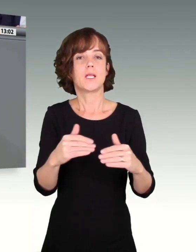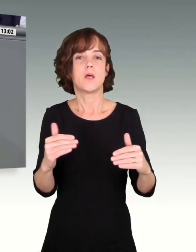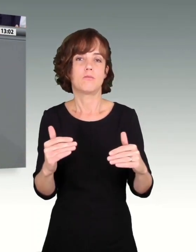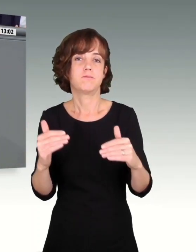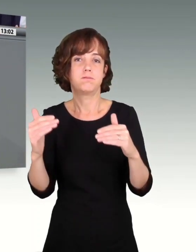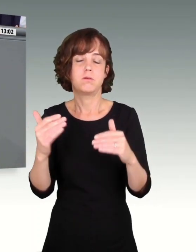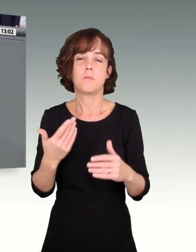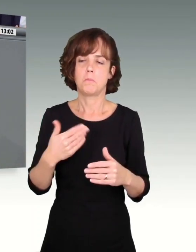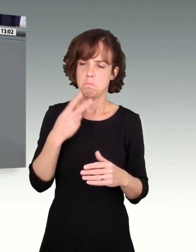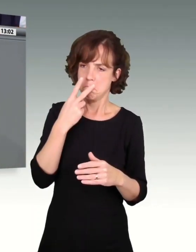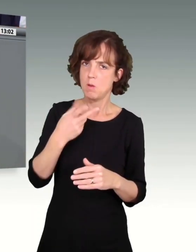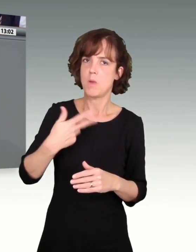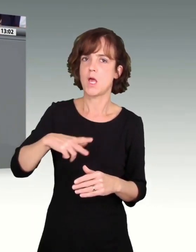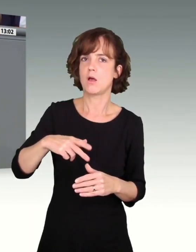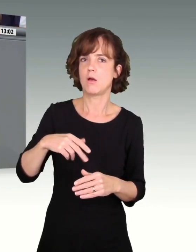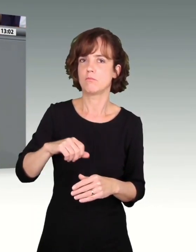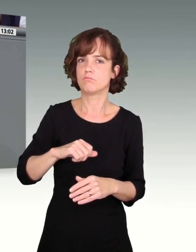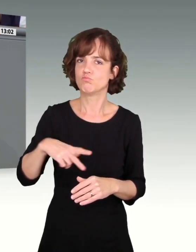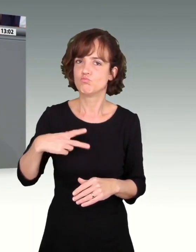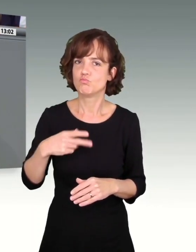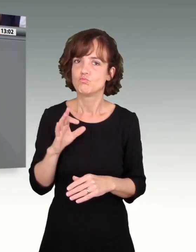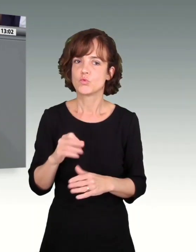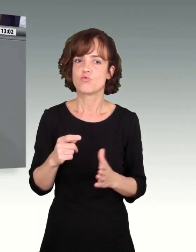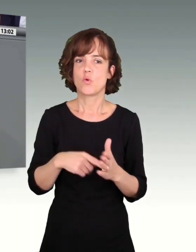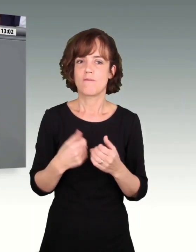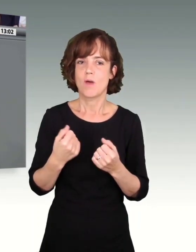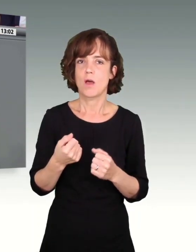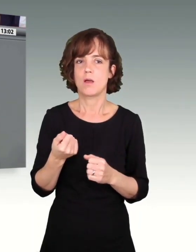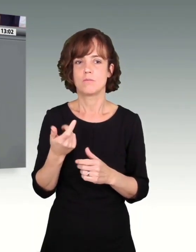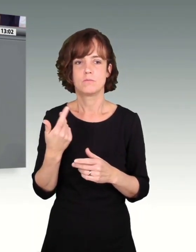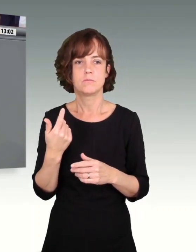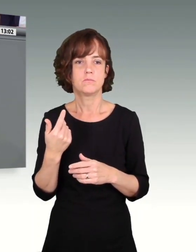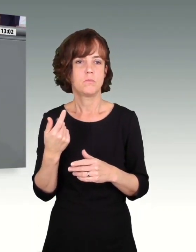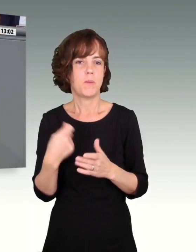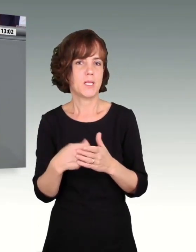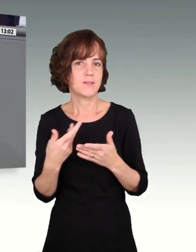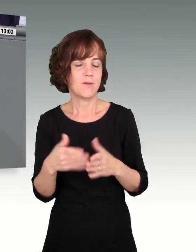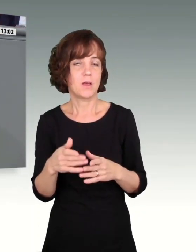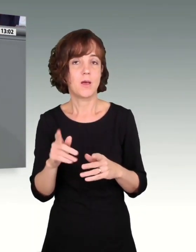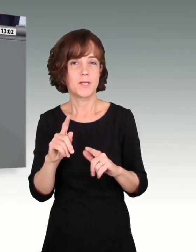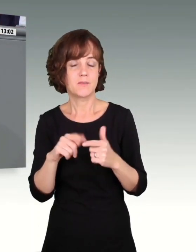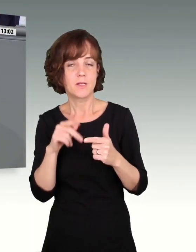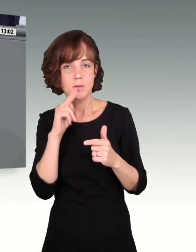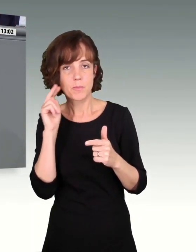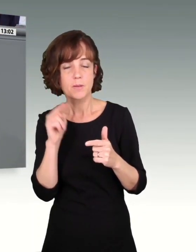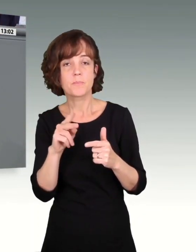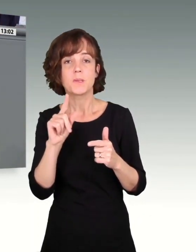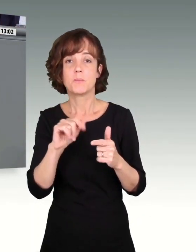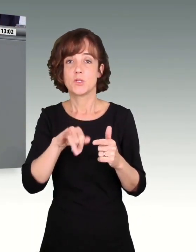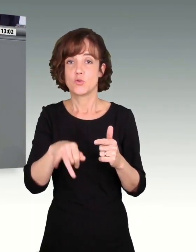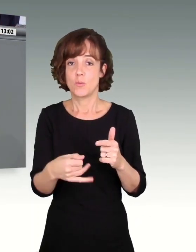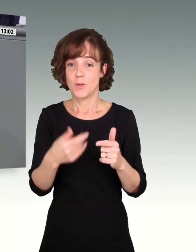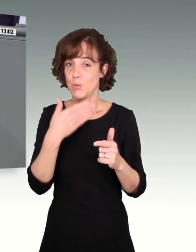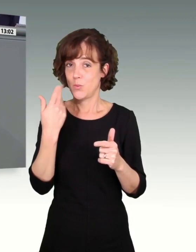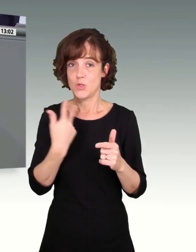mehr steuer- und beitragsfreies Gehalt. Aber auf den zweiten Blick, und da muss man halt auch zweimal hinschauen, wird klar, Minijobs sind nicht sozial